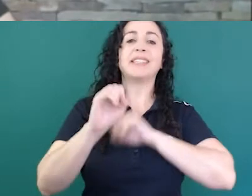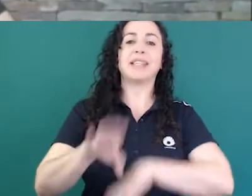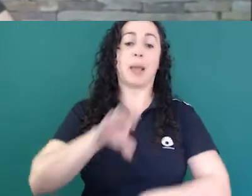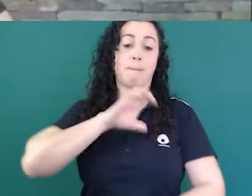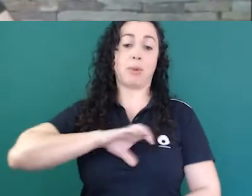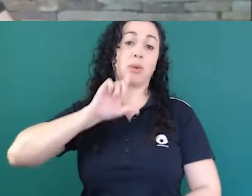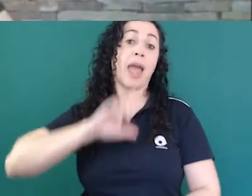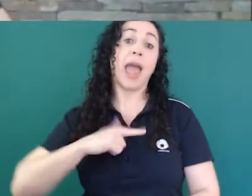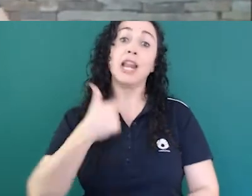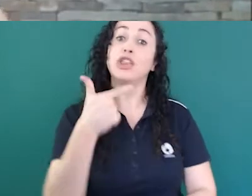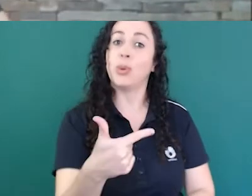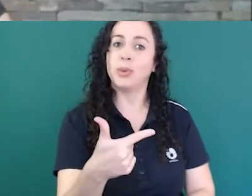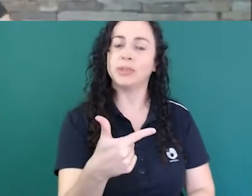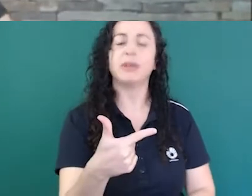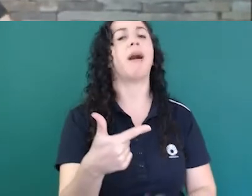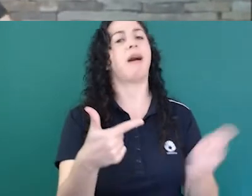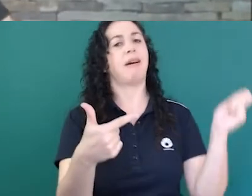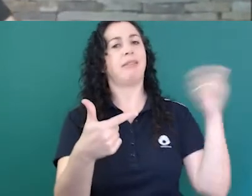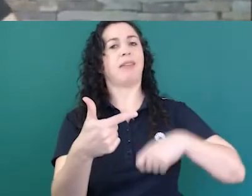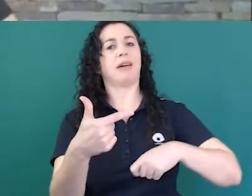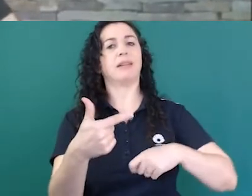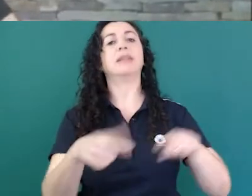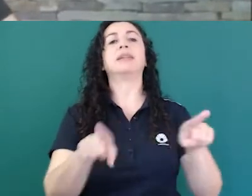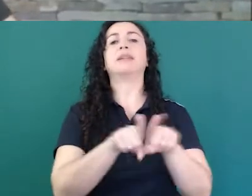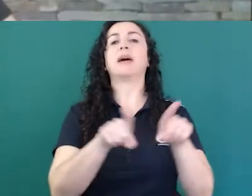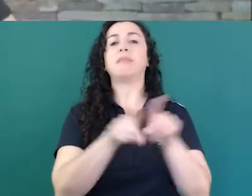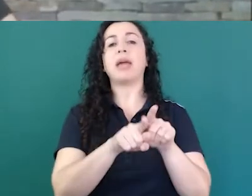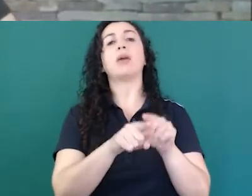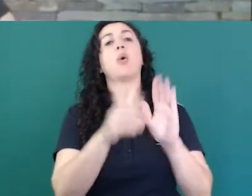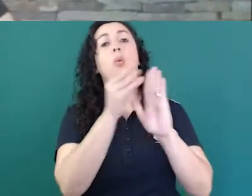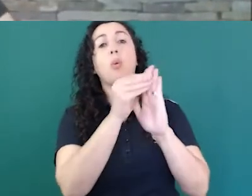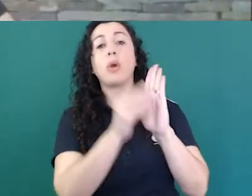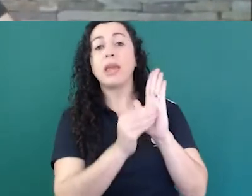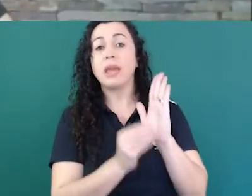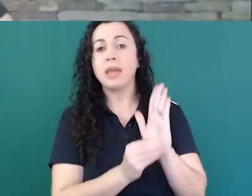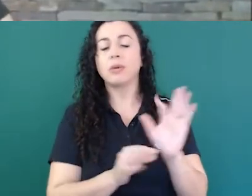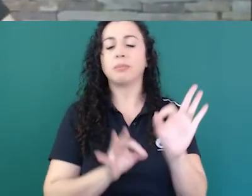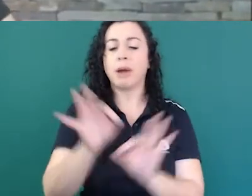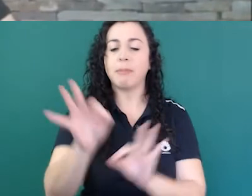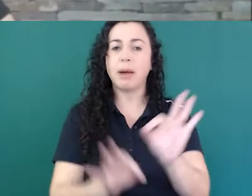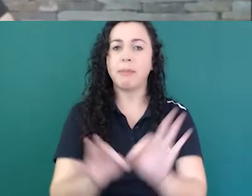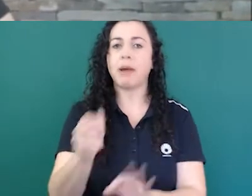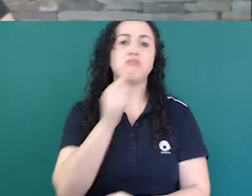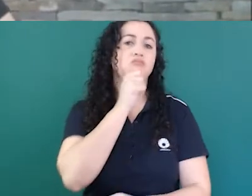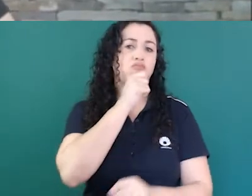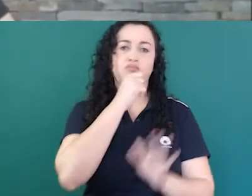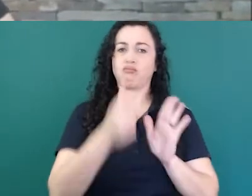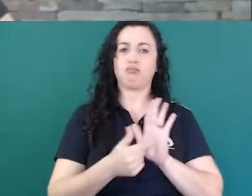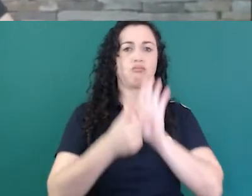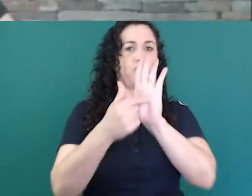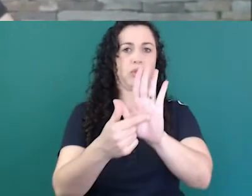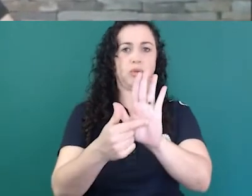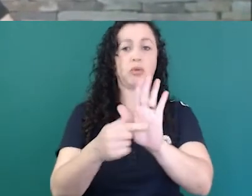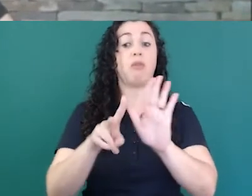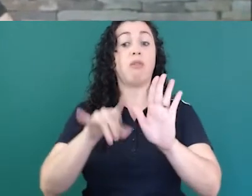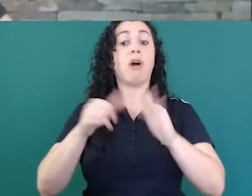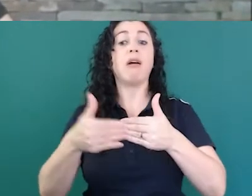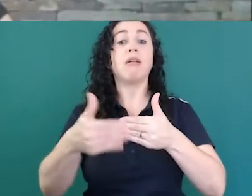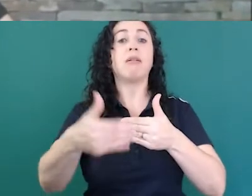currículo que está sendo constituído mas ainda não foi apresentado para as escolas eu acho que isso pode acontecer o ano que